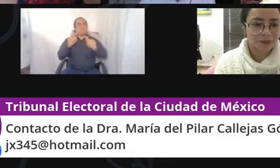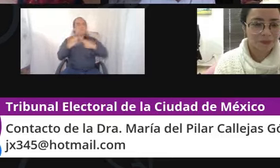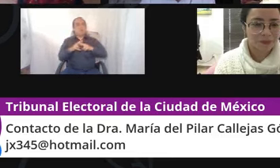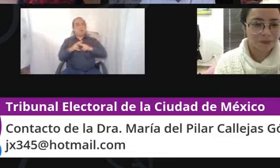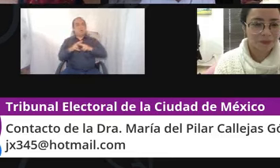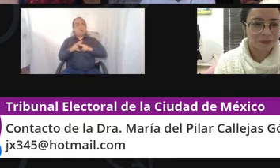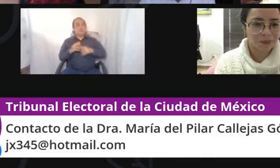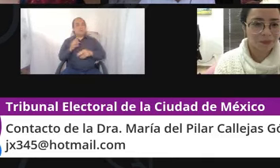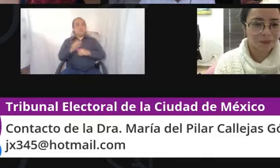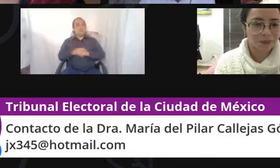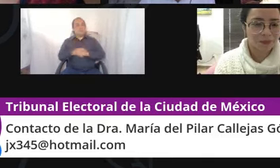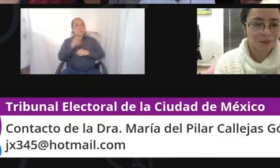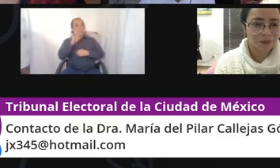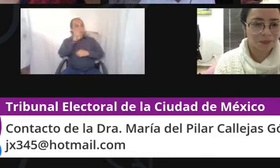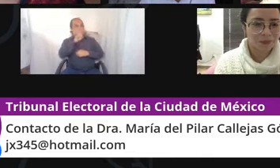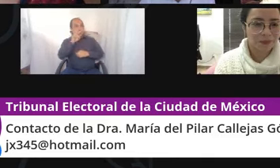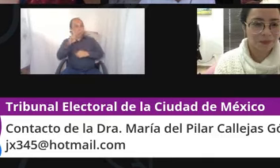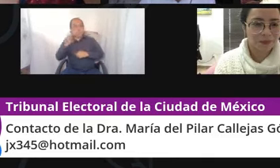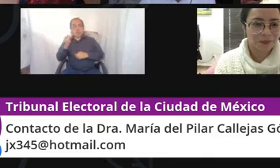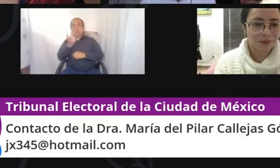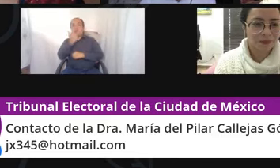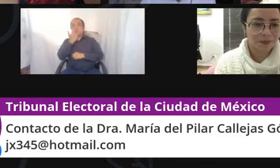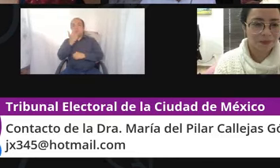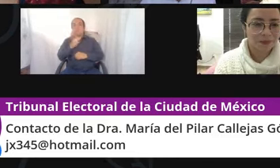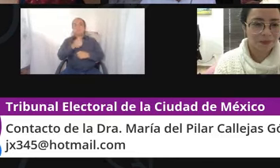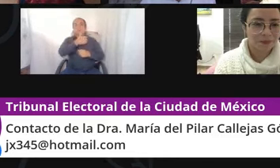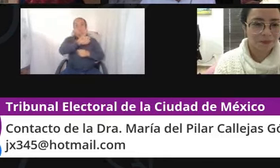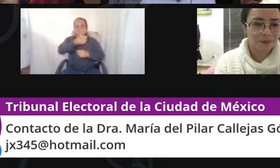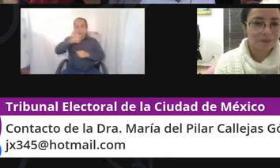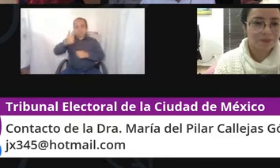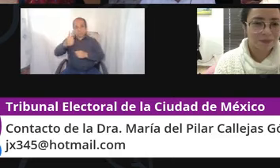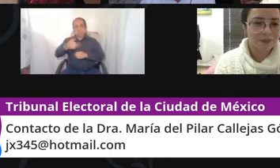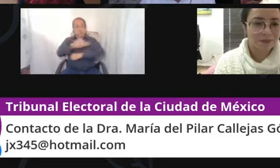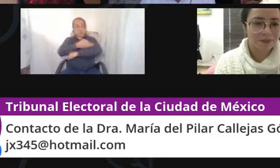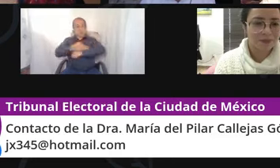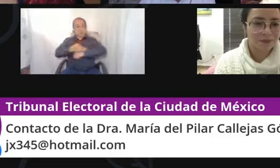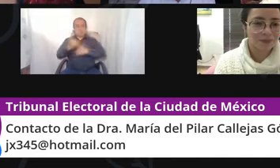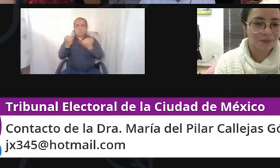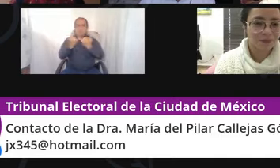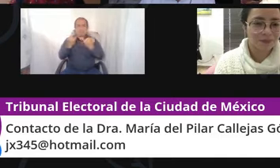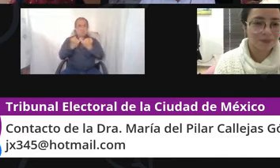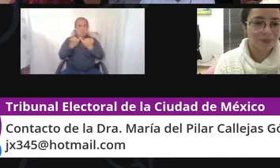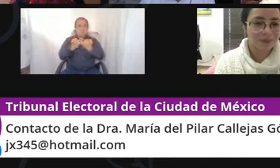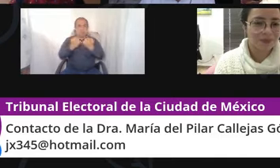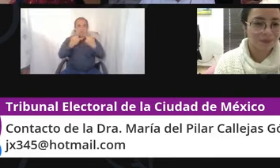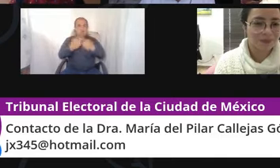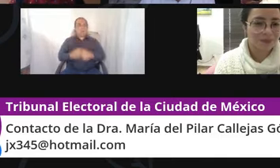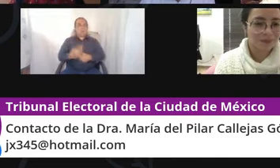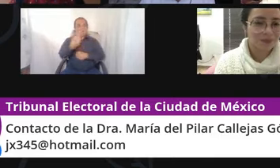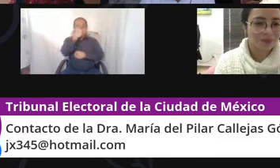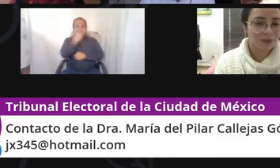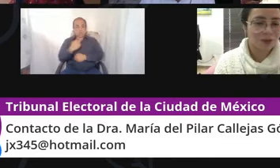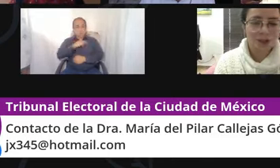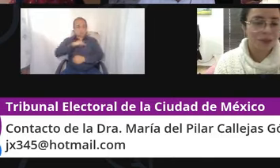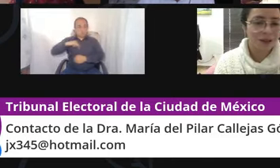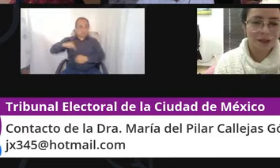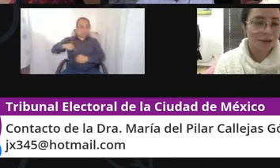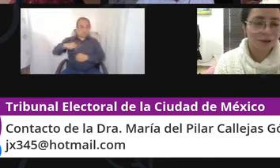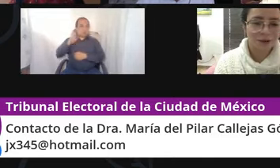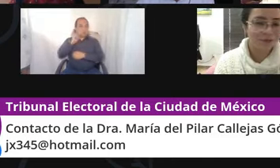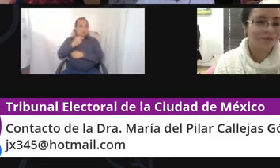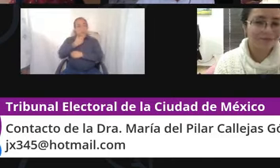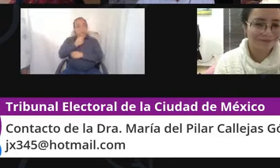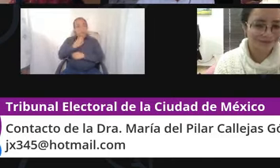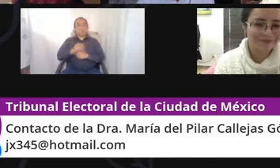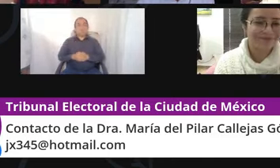las y los alumnos bueno pues la familia qué mejor doctora que nos vaya midiendo a nosotras y a nosotros totalmente de